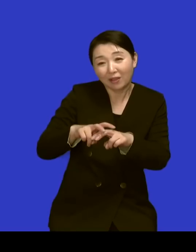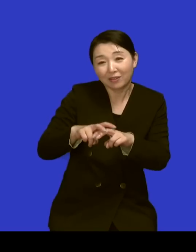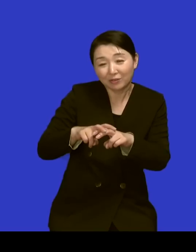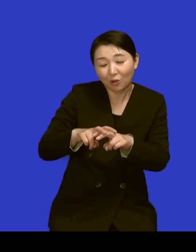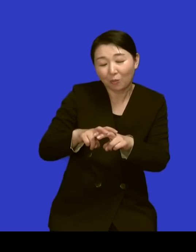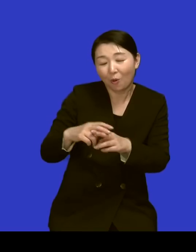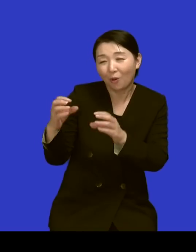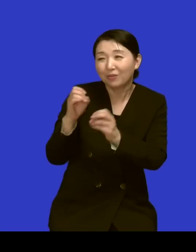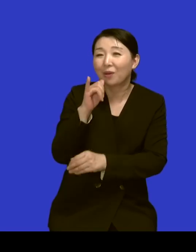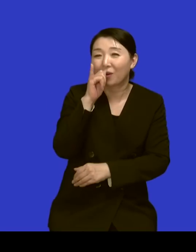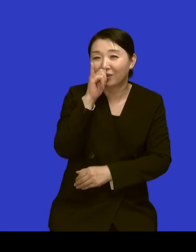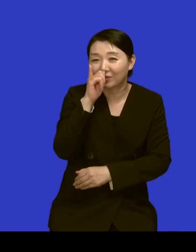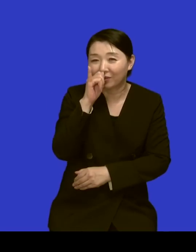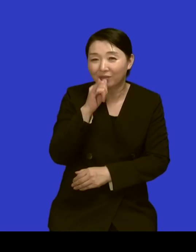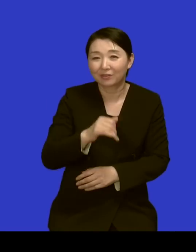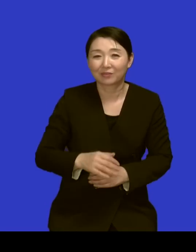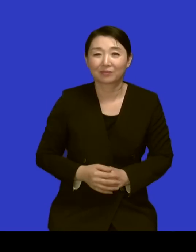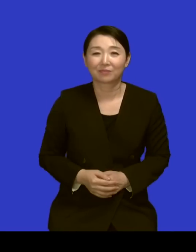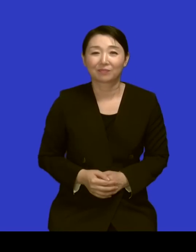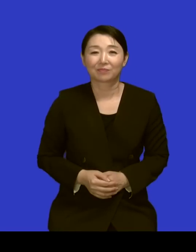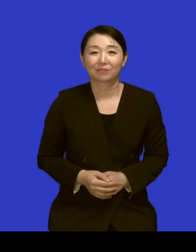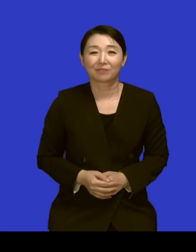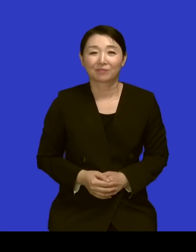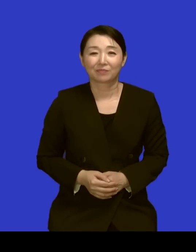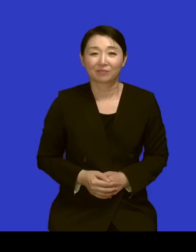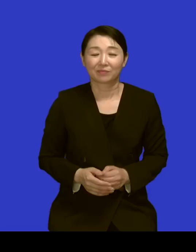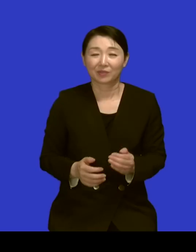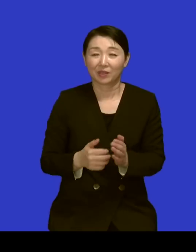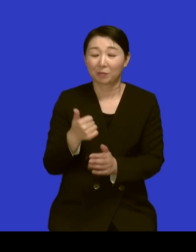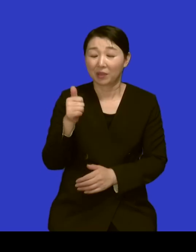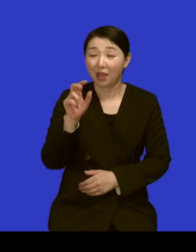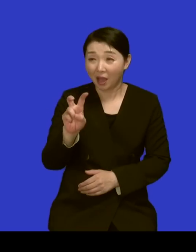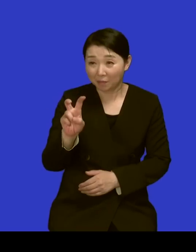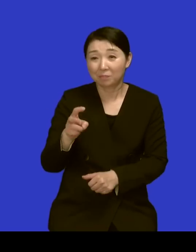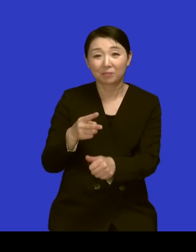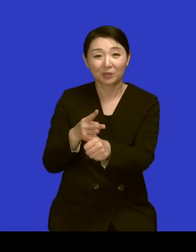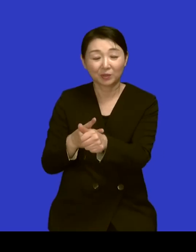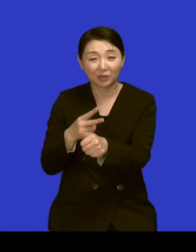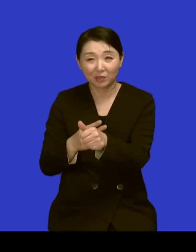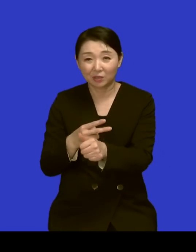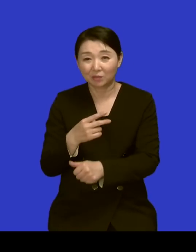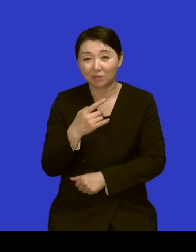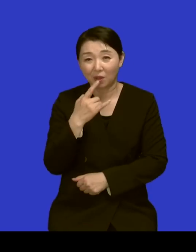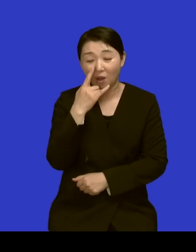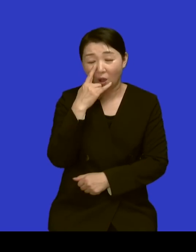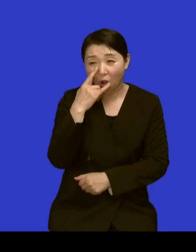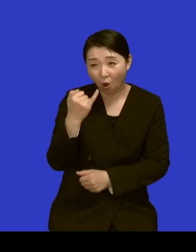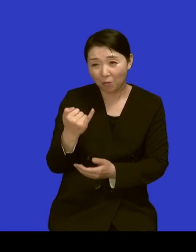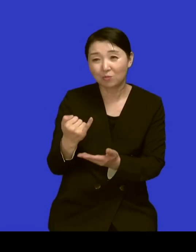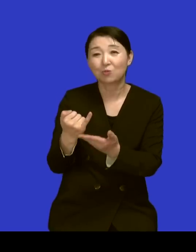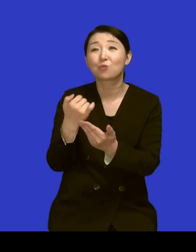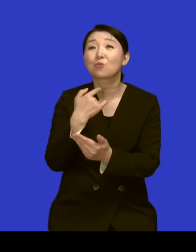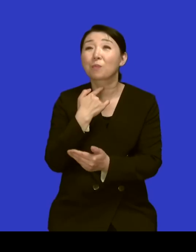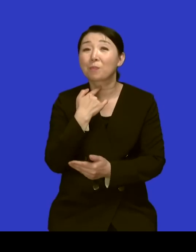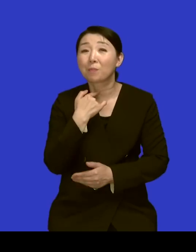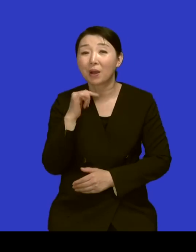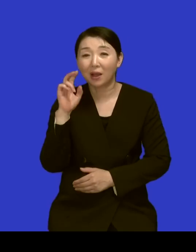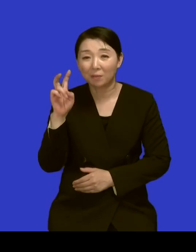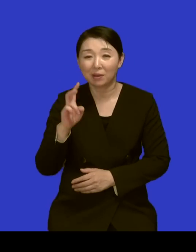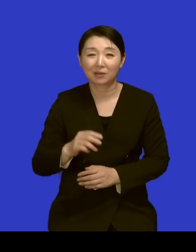그래갖고 네 그리고 함석헌 선생님이도 어머님을 굉장히 존경했겠어요 네 어머님을